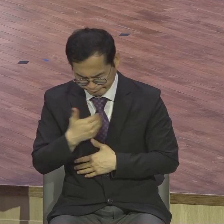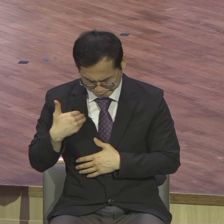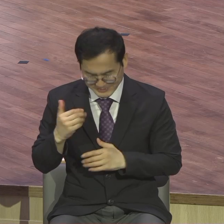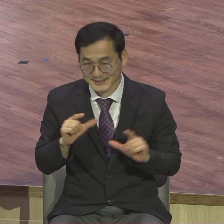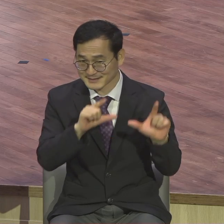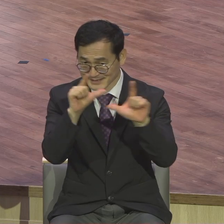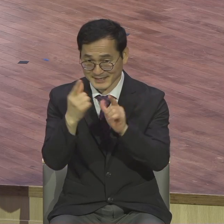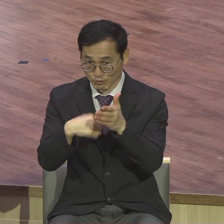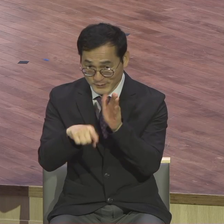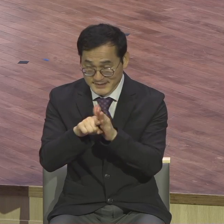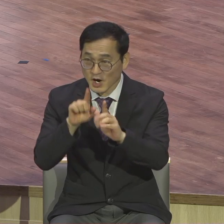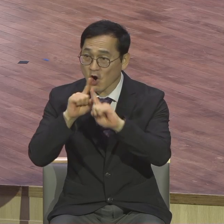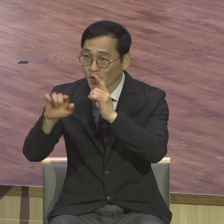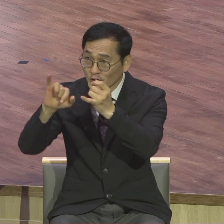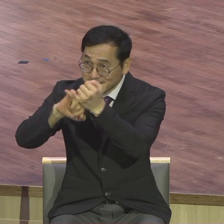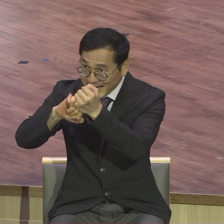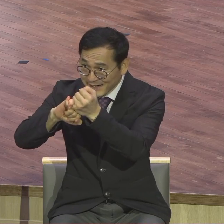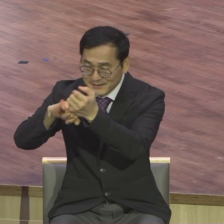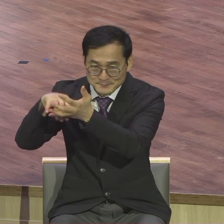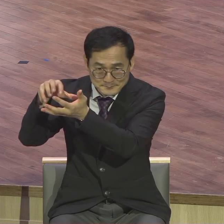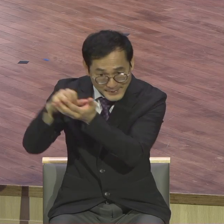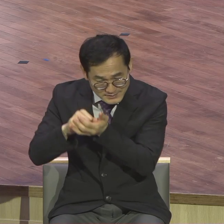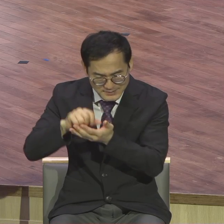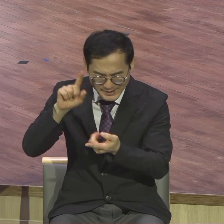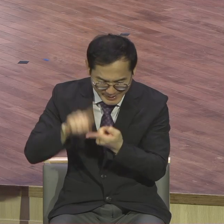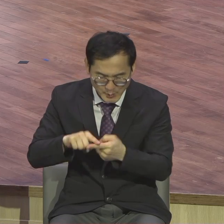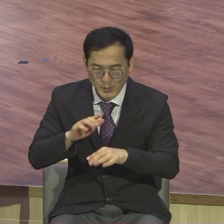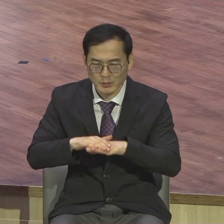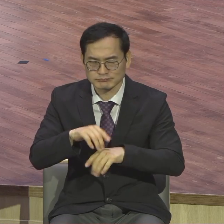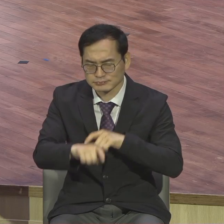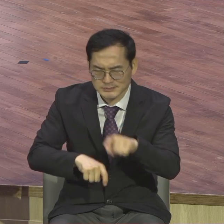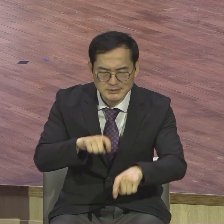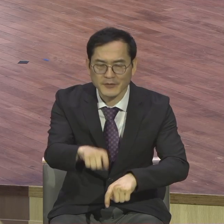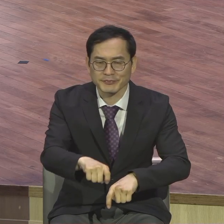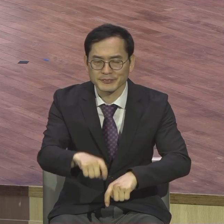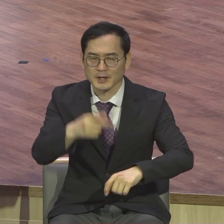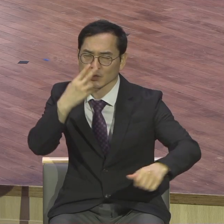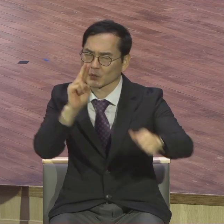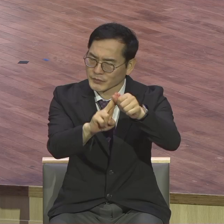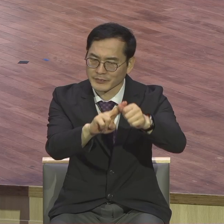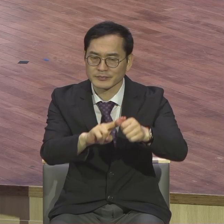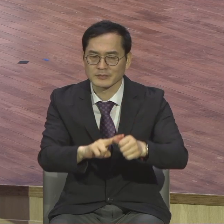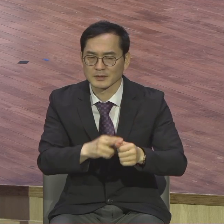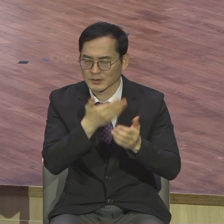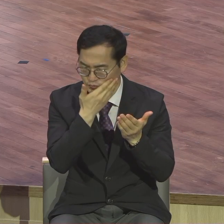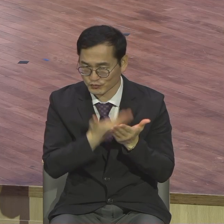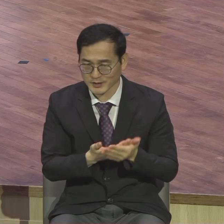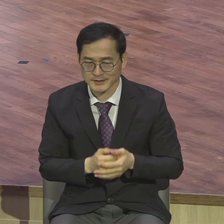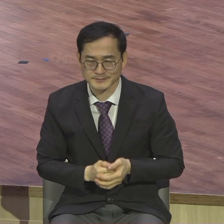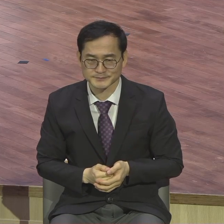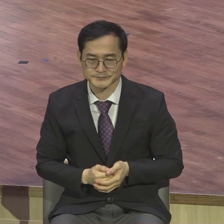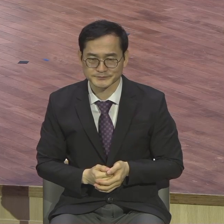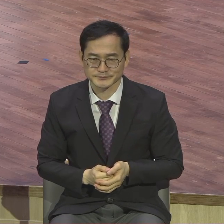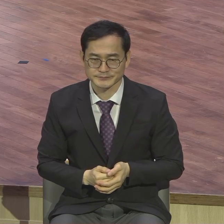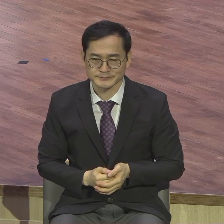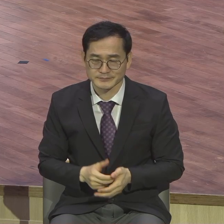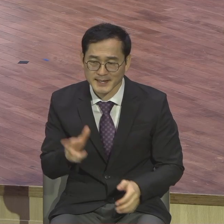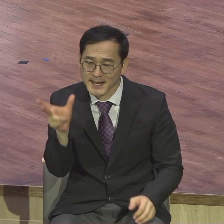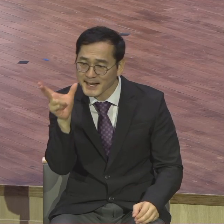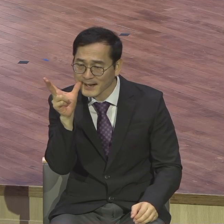도전하는 것이 정말 중요합니다 언약적 도전하는 것 갈렙처럼 이 산지를 지금 내게